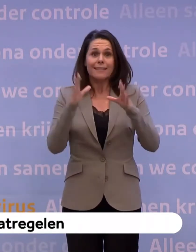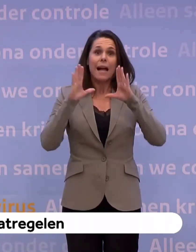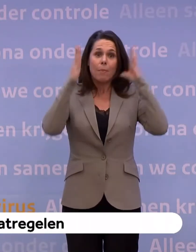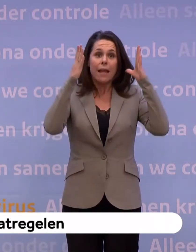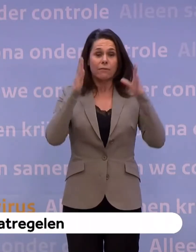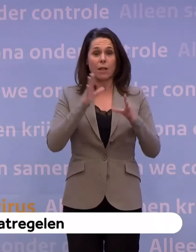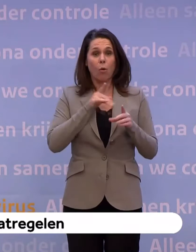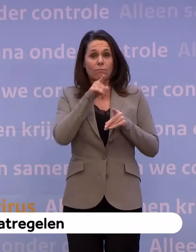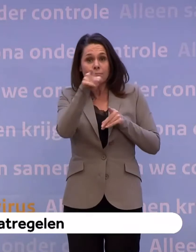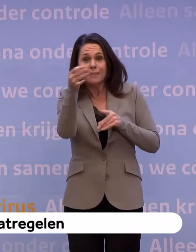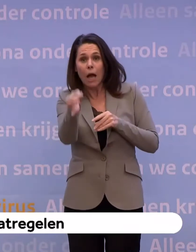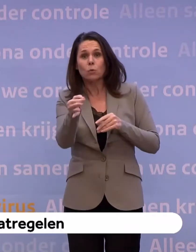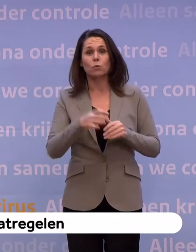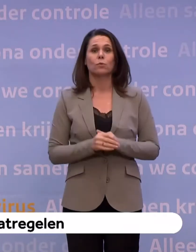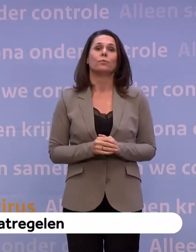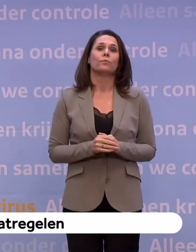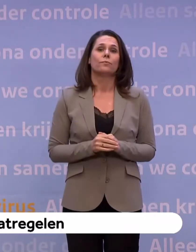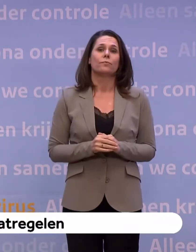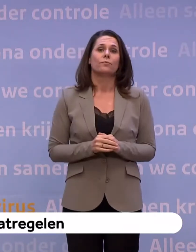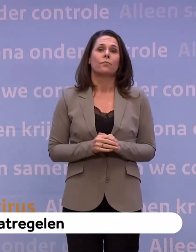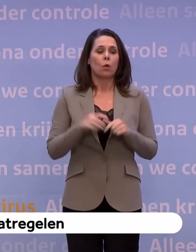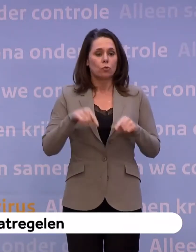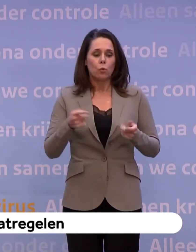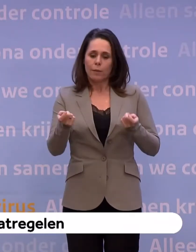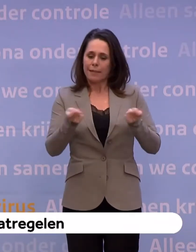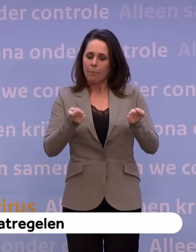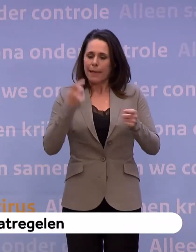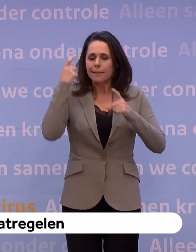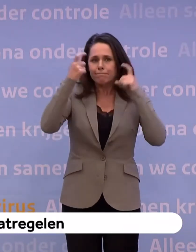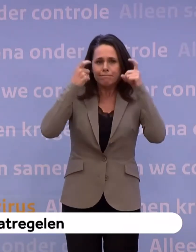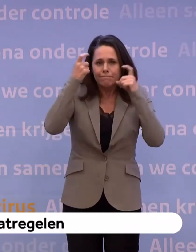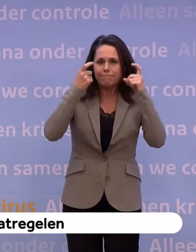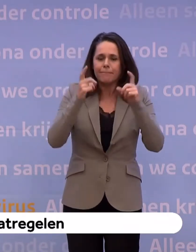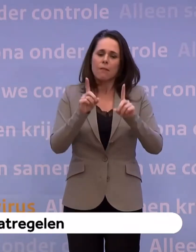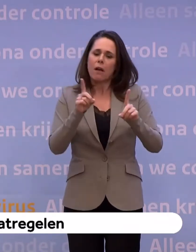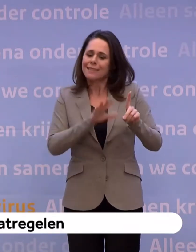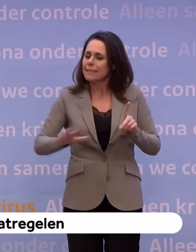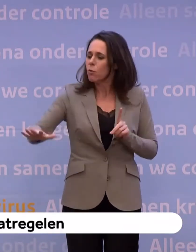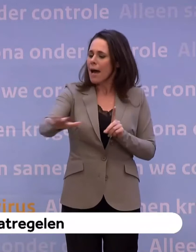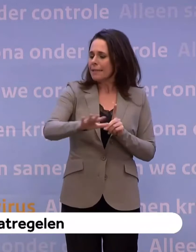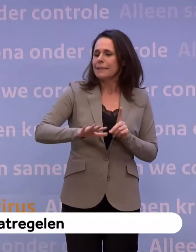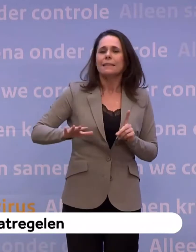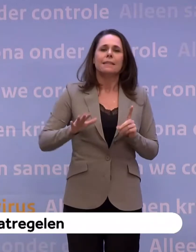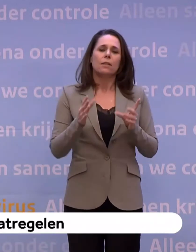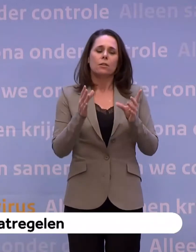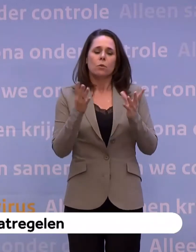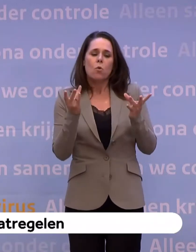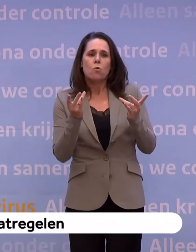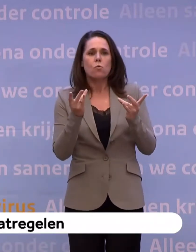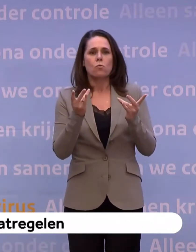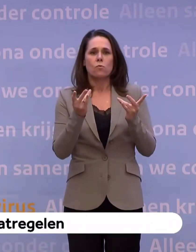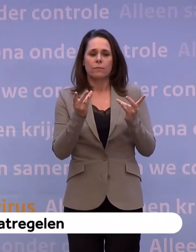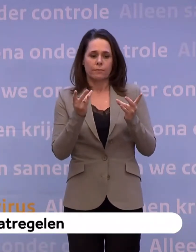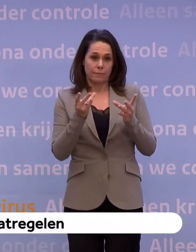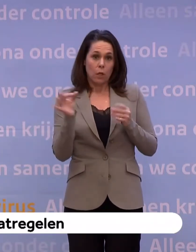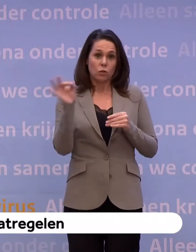uw voordeur. En daarom denkt het kabinet na over mogelijke scenario's voor een intelligente weg terug